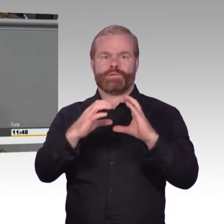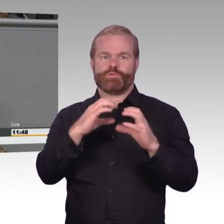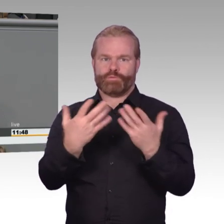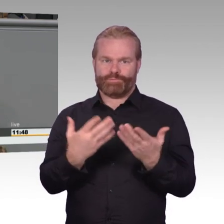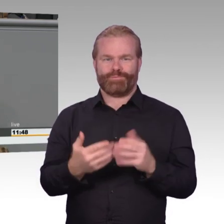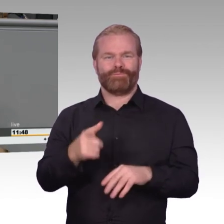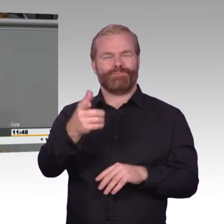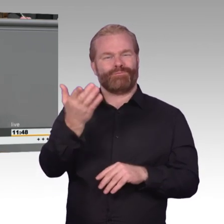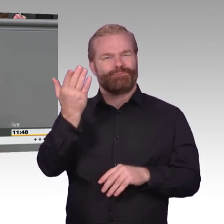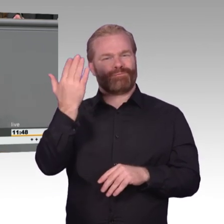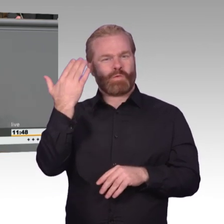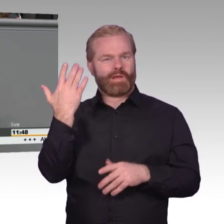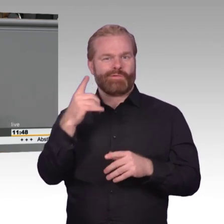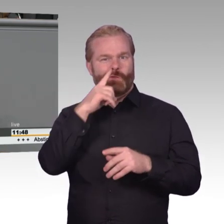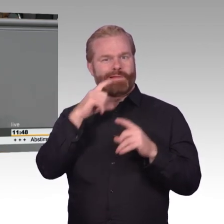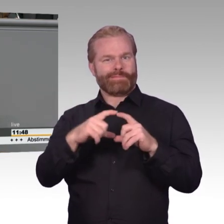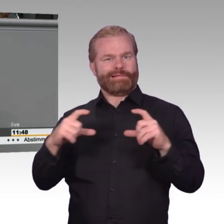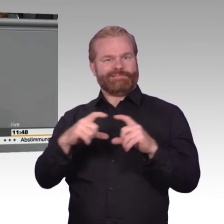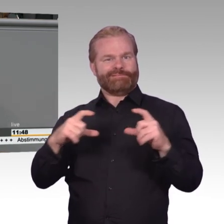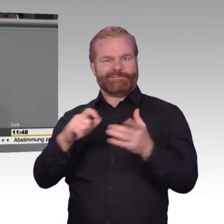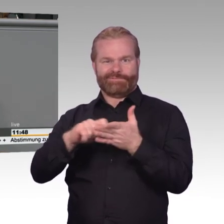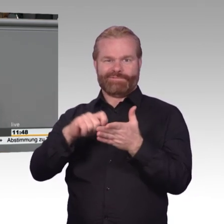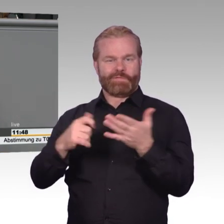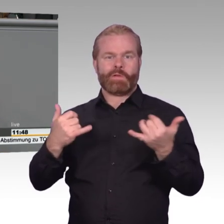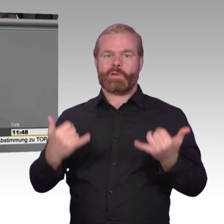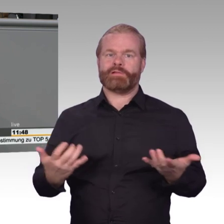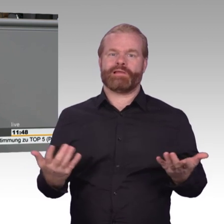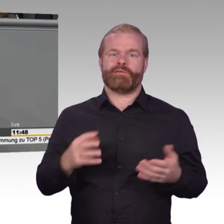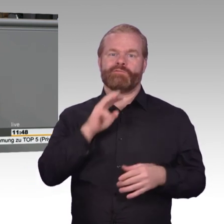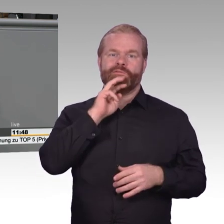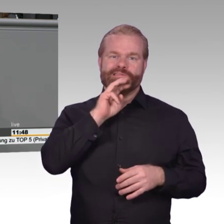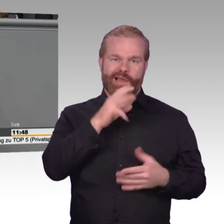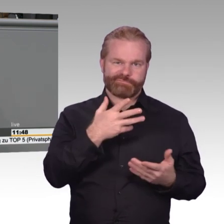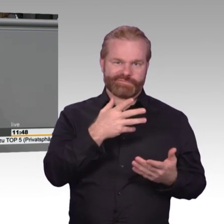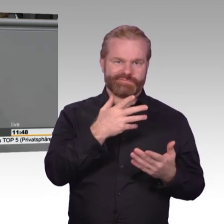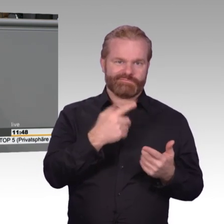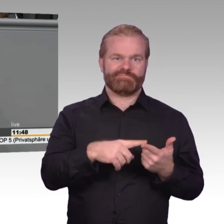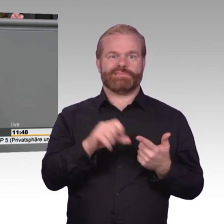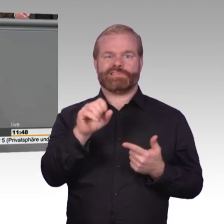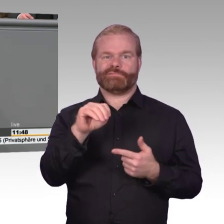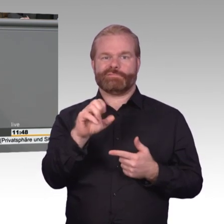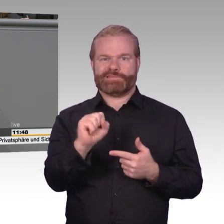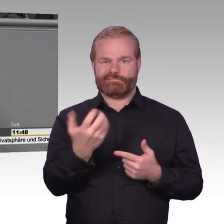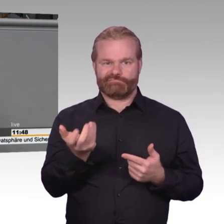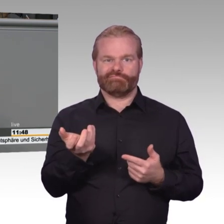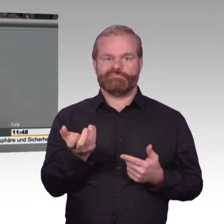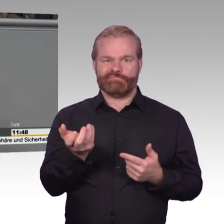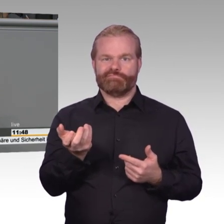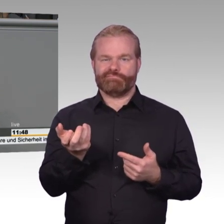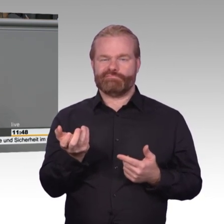hat dem Rechnung getragen, in dem es schon 2008 das IT-Grundrecht entwickelte, dieses besagt,